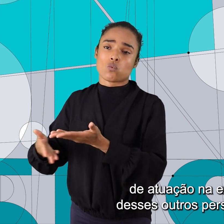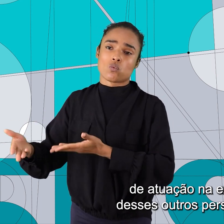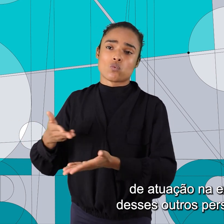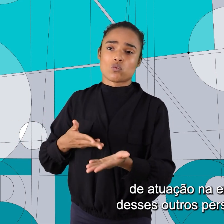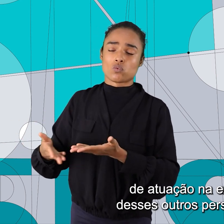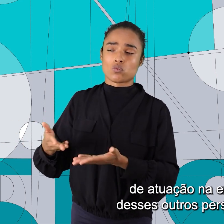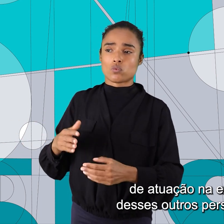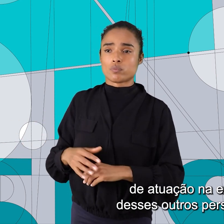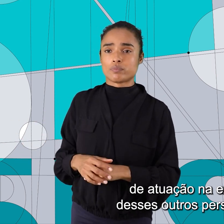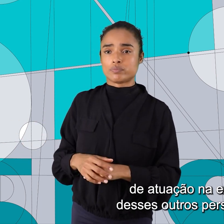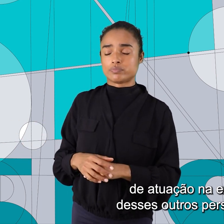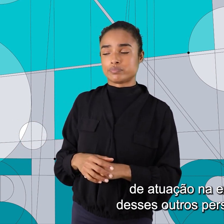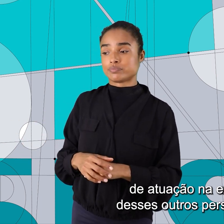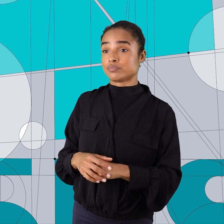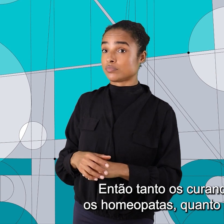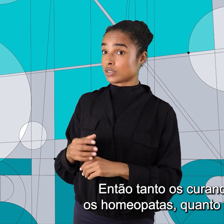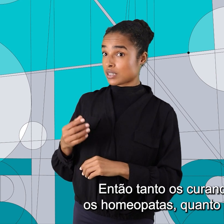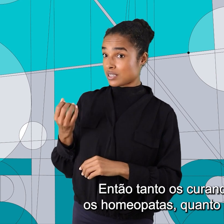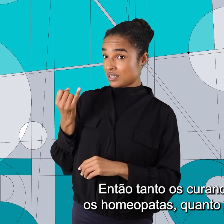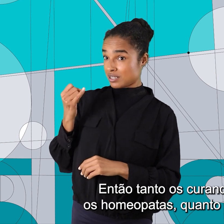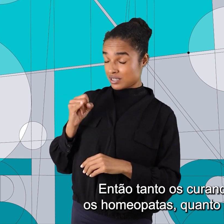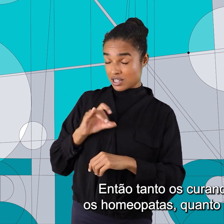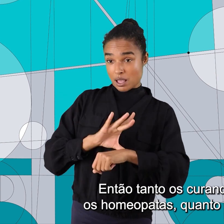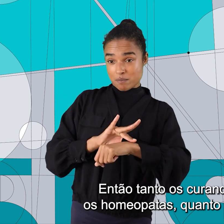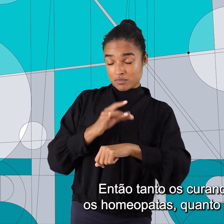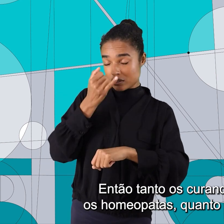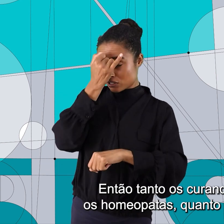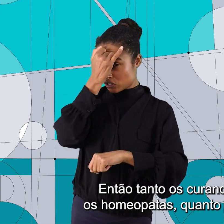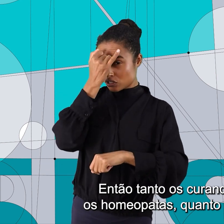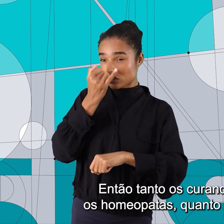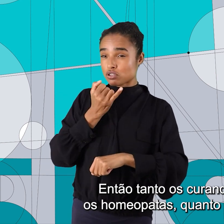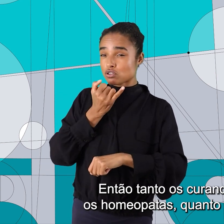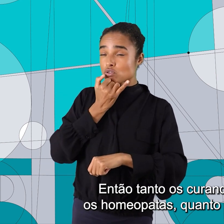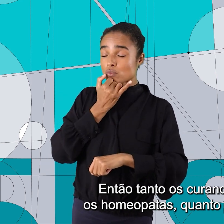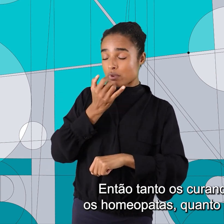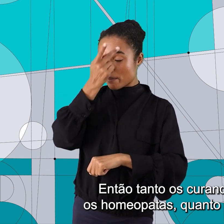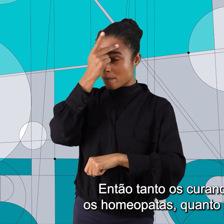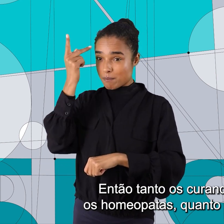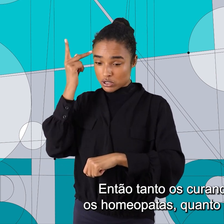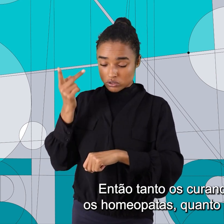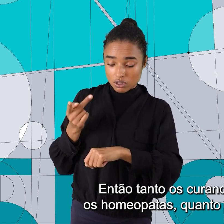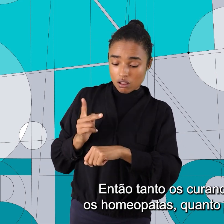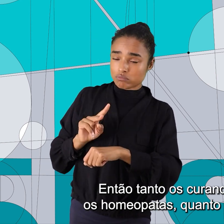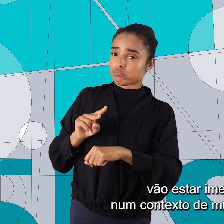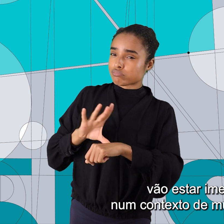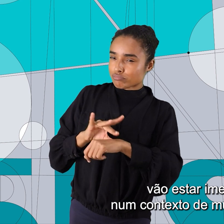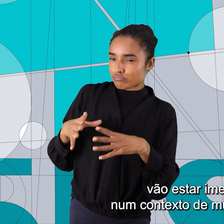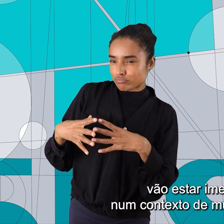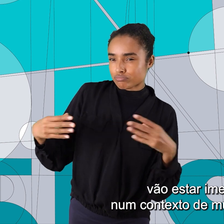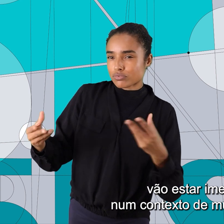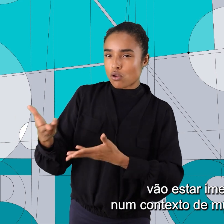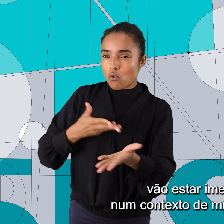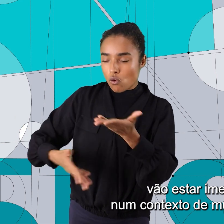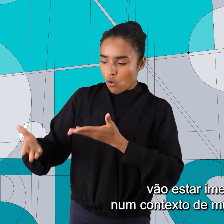exclusão desses outros personagens. Então, tanto os curandeiros, quanto os homeopatas, quanto todos os outros, vão